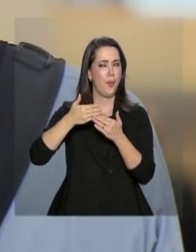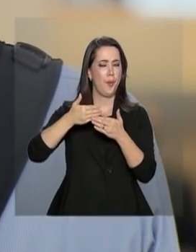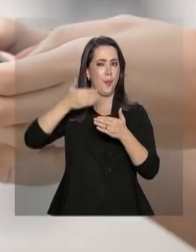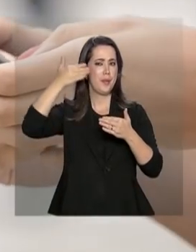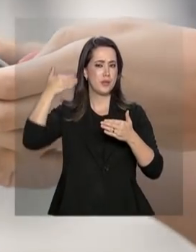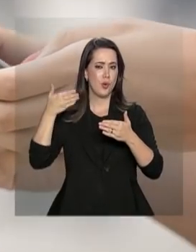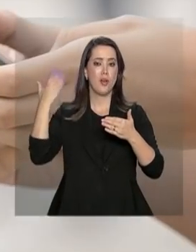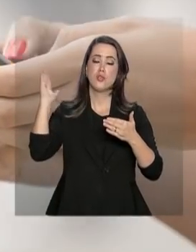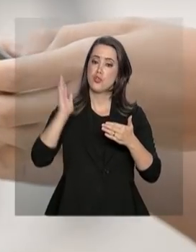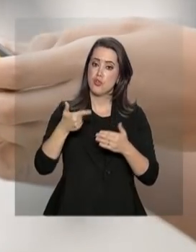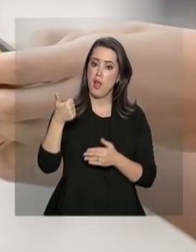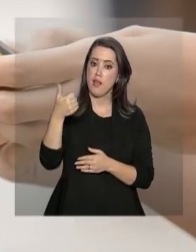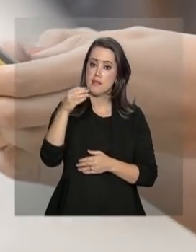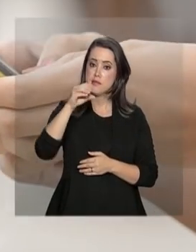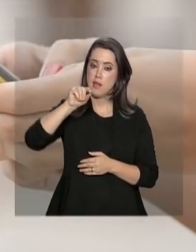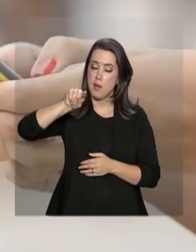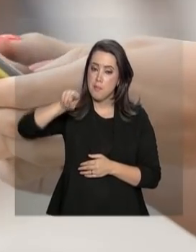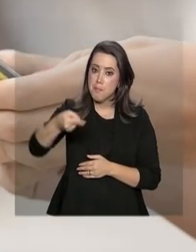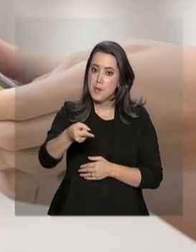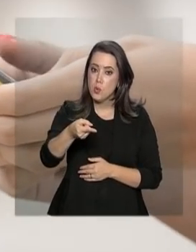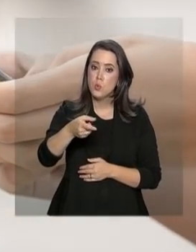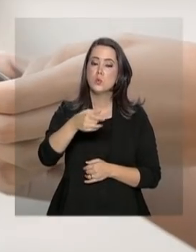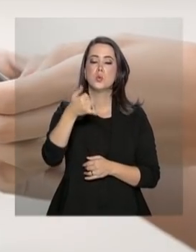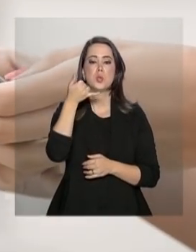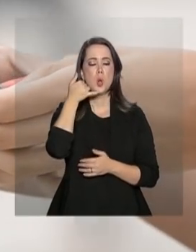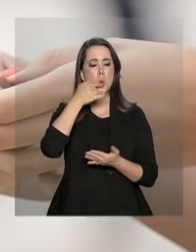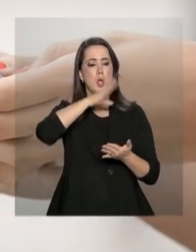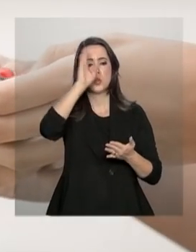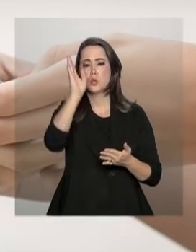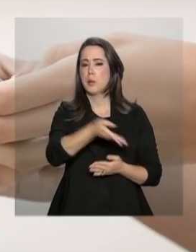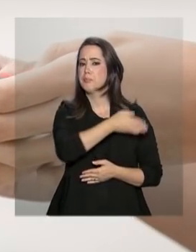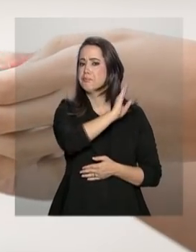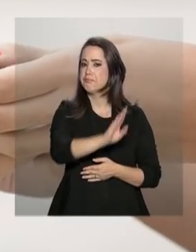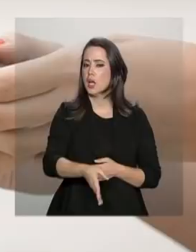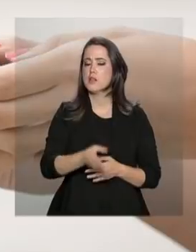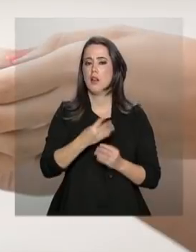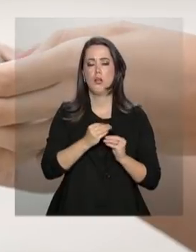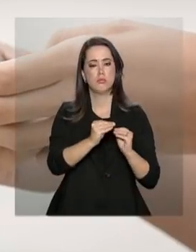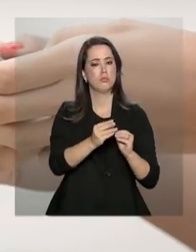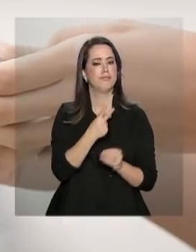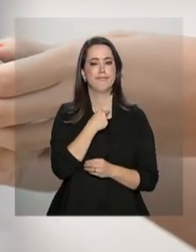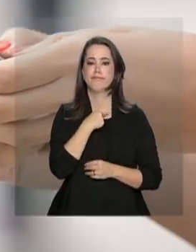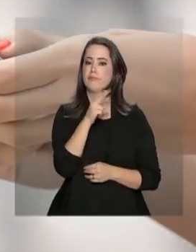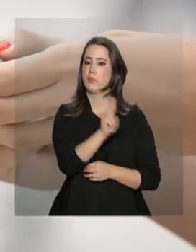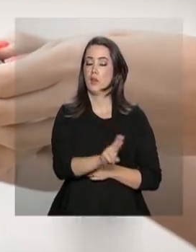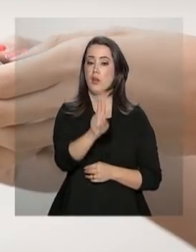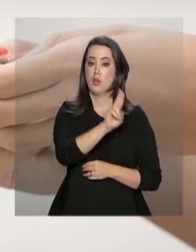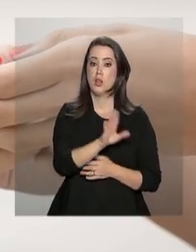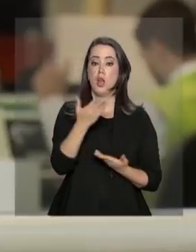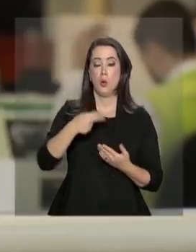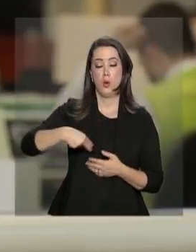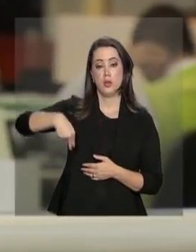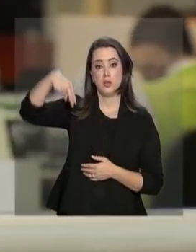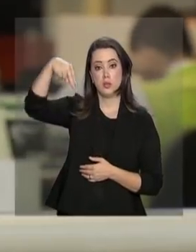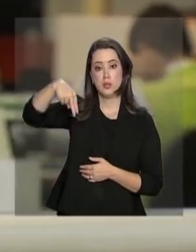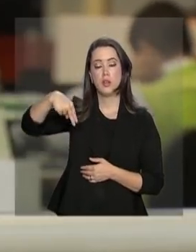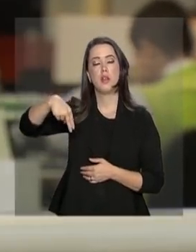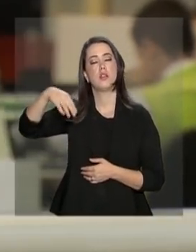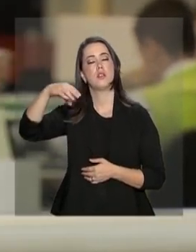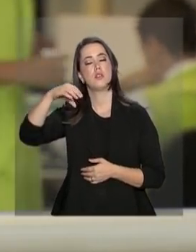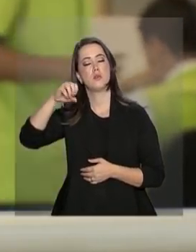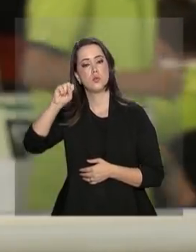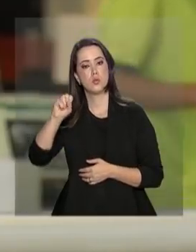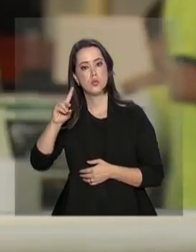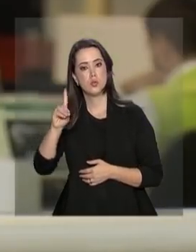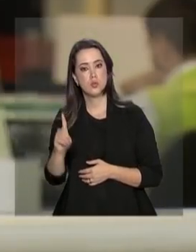aparelhos. Agora, a medida será estendida para nove estados da região Nordeste, dois da região Sudeste e quatro